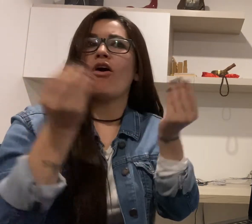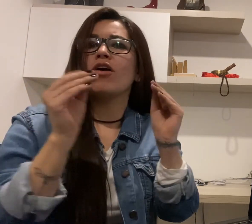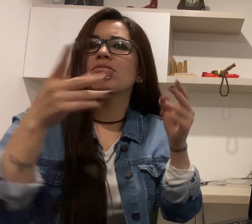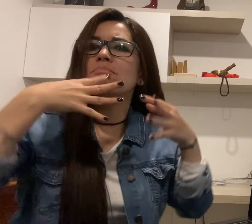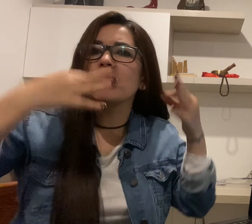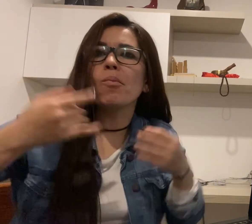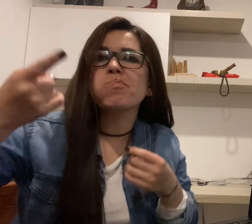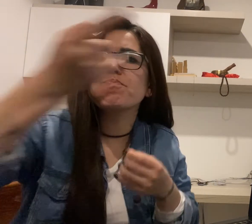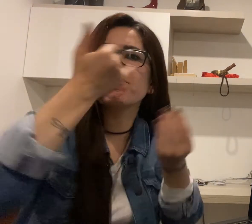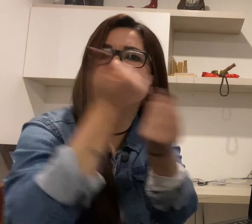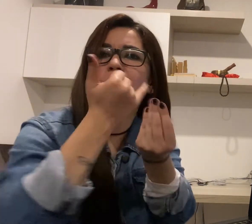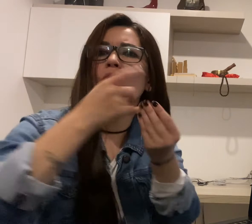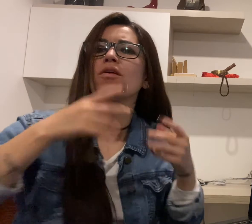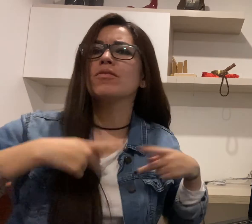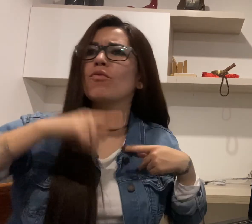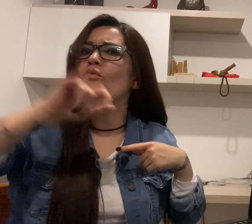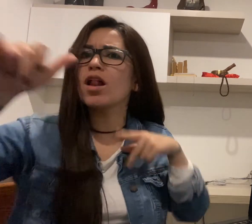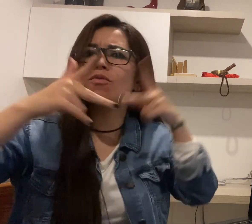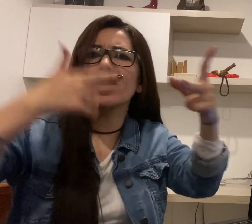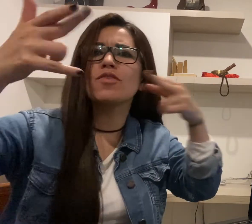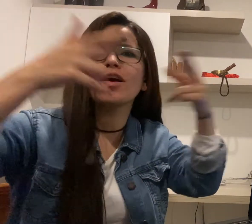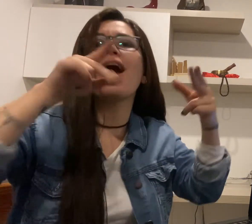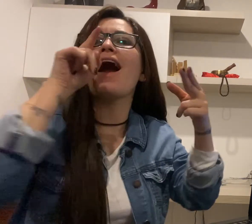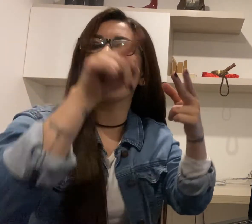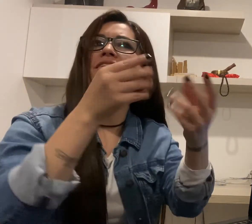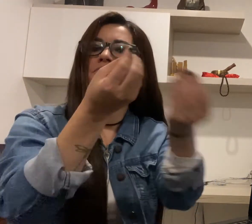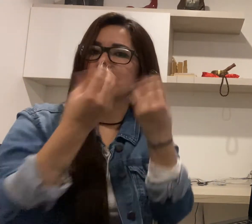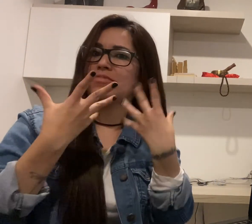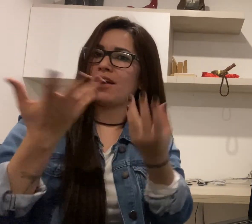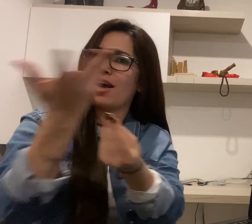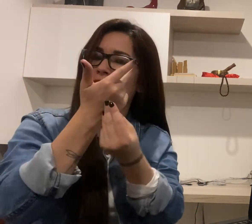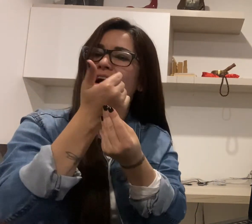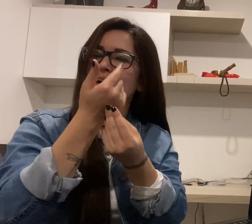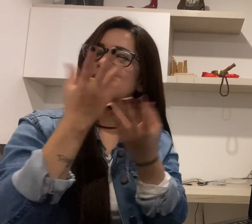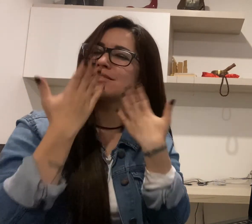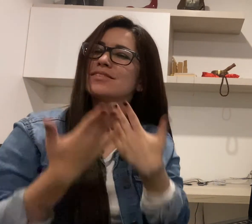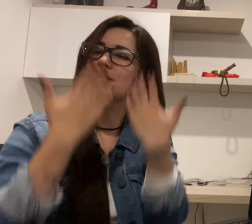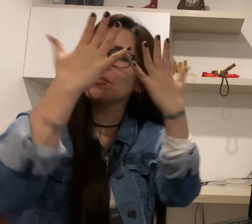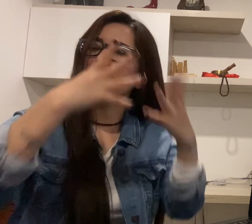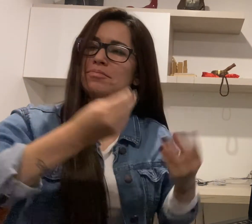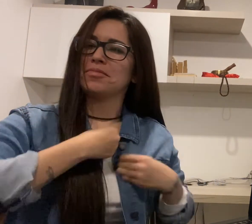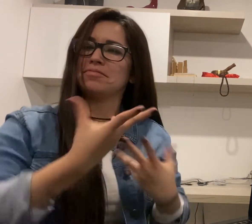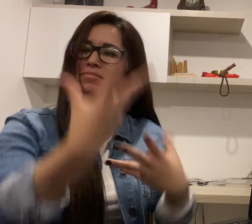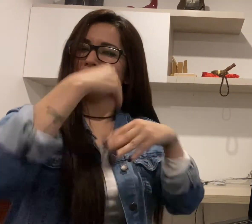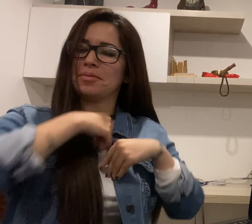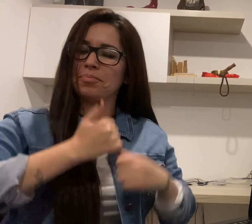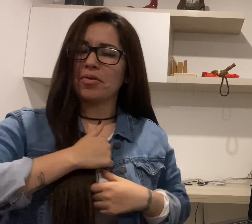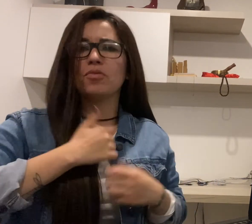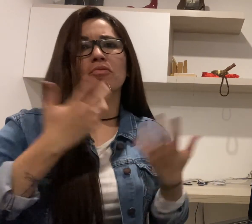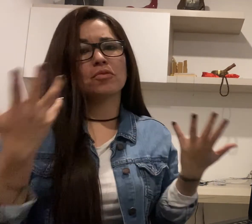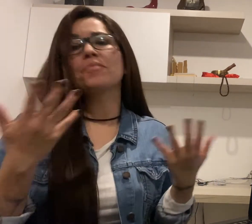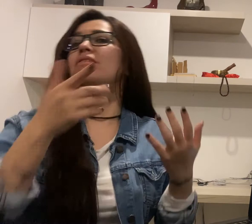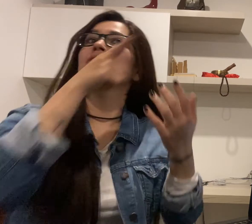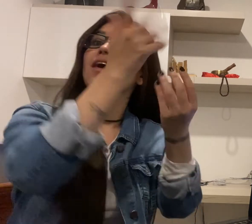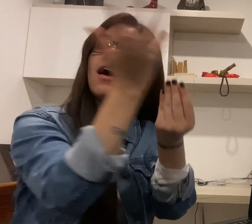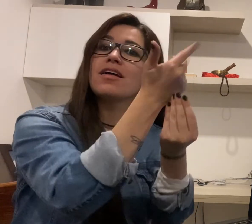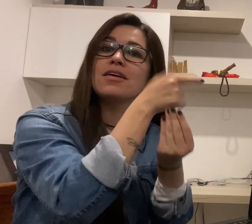la sociedad, de poder transformar el pensamiento de los sujetos, y que realmente seamos